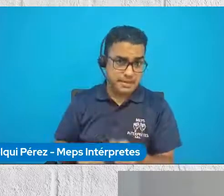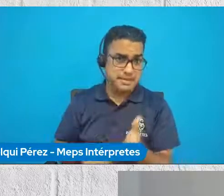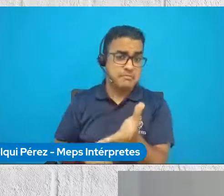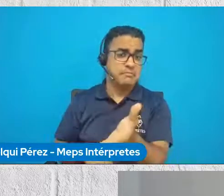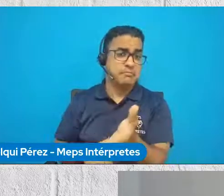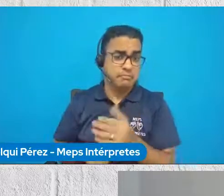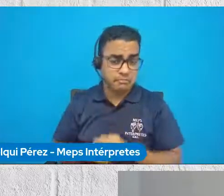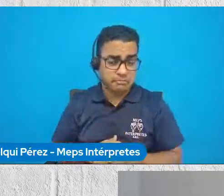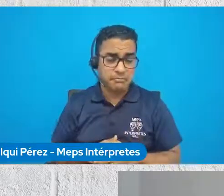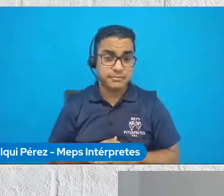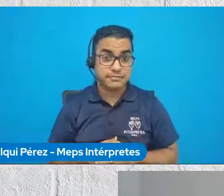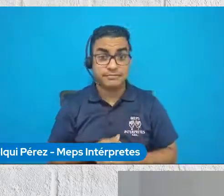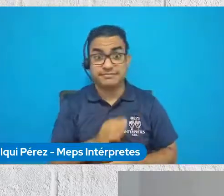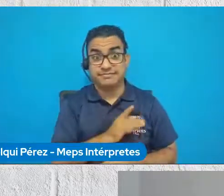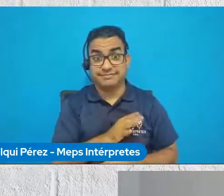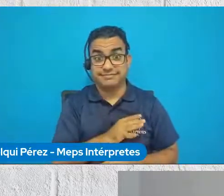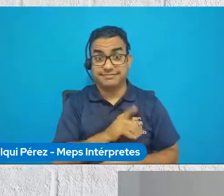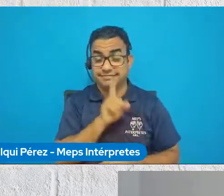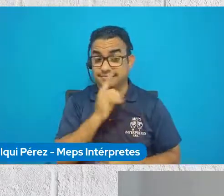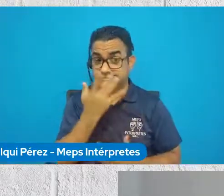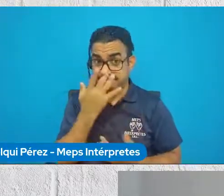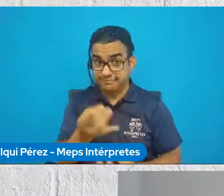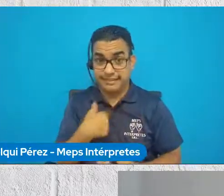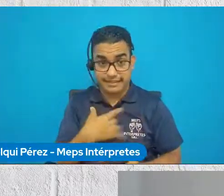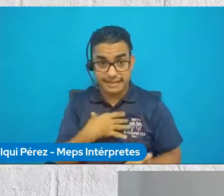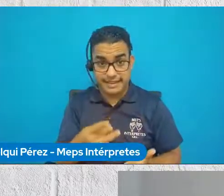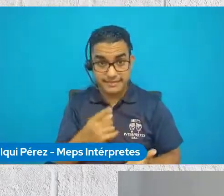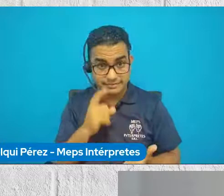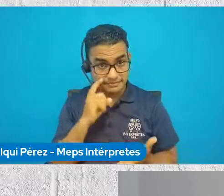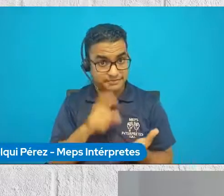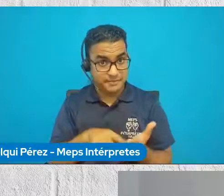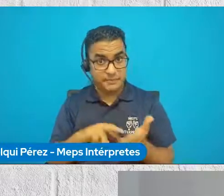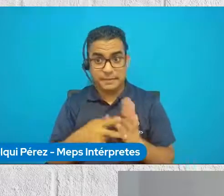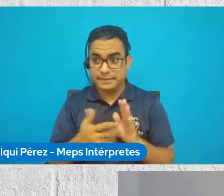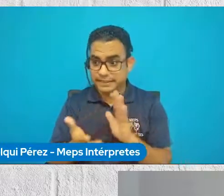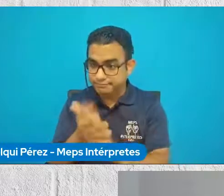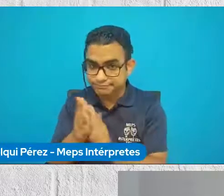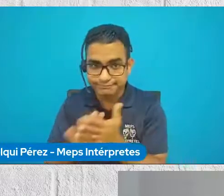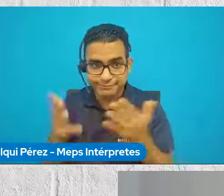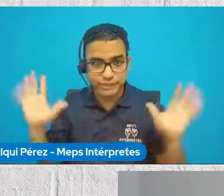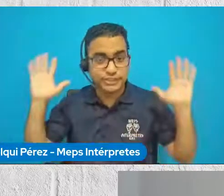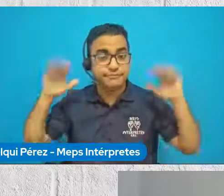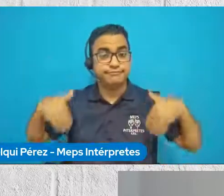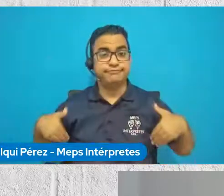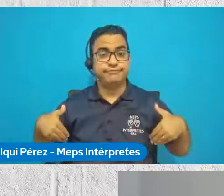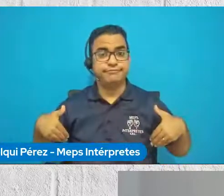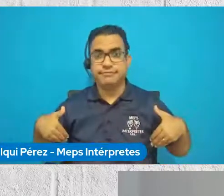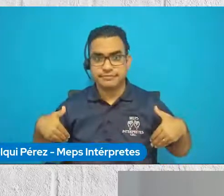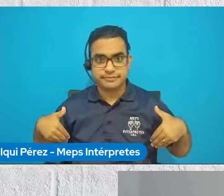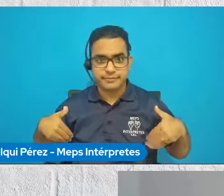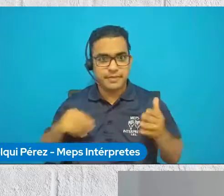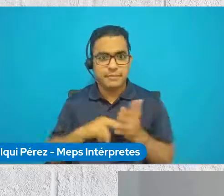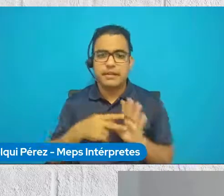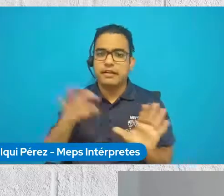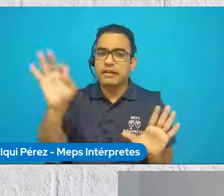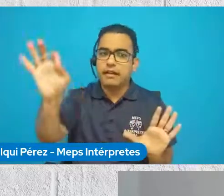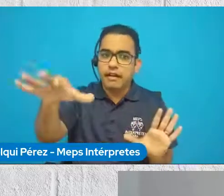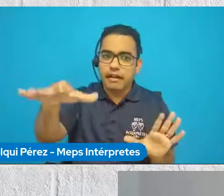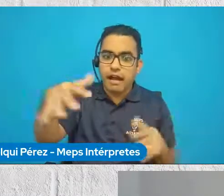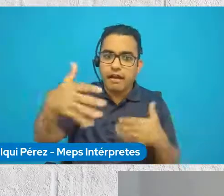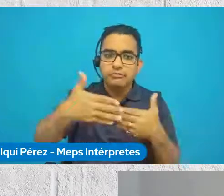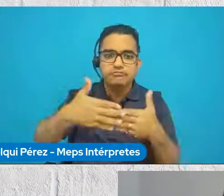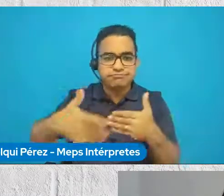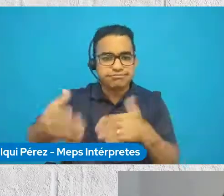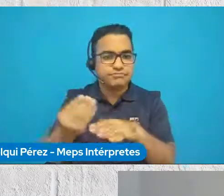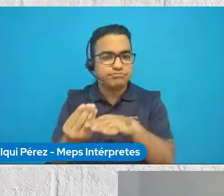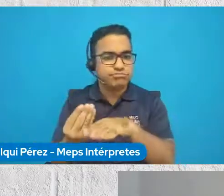Excelente. Súper bien, Zulia. Me gusta mucho porque entonces no termina ahí, sino más bien es poner la semilla en las personas para